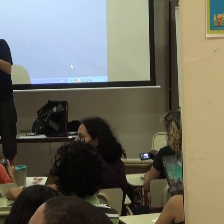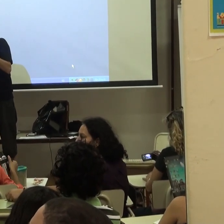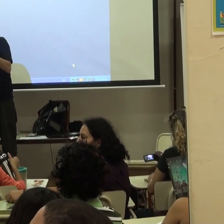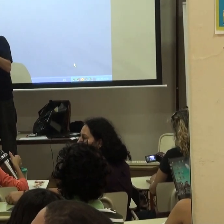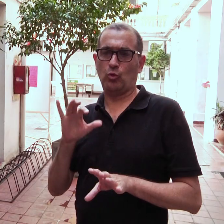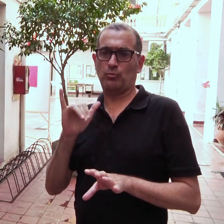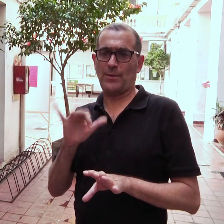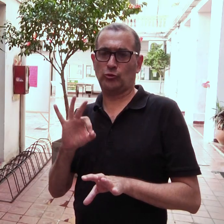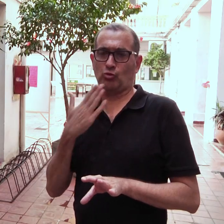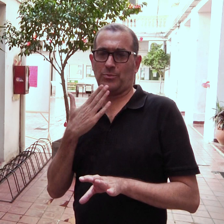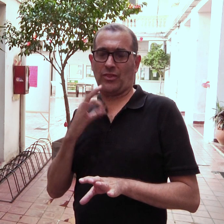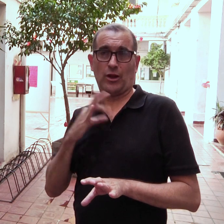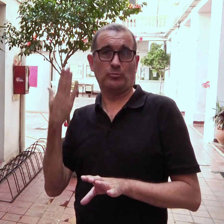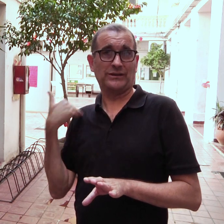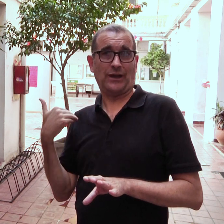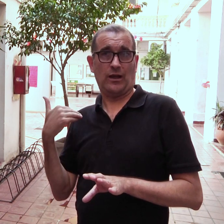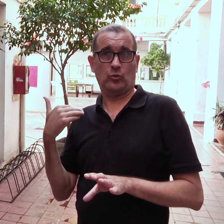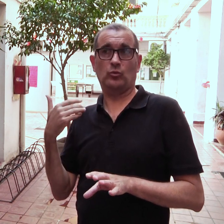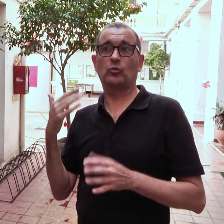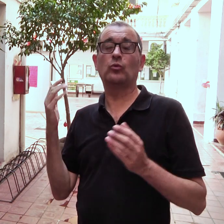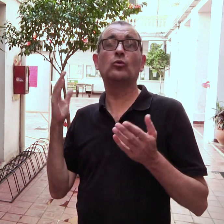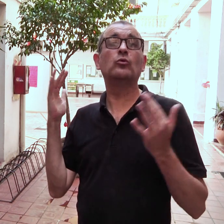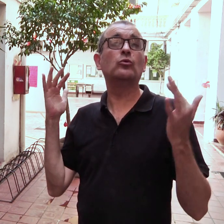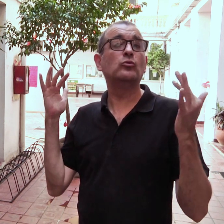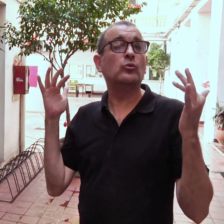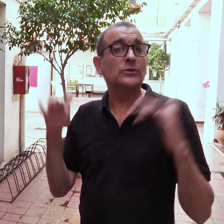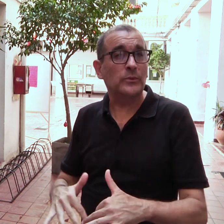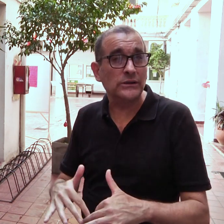Esto empezó en marzo, abril del año pasado.